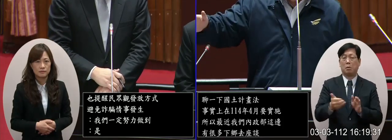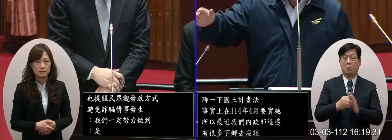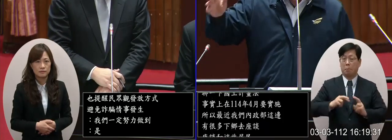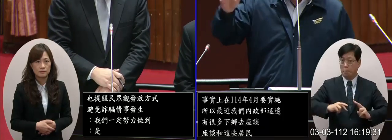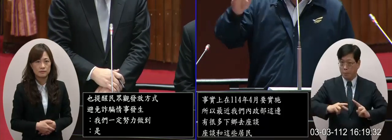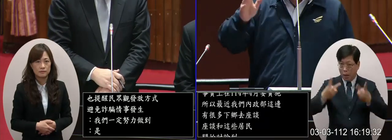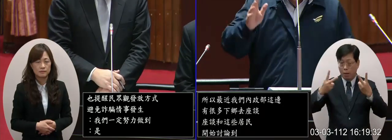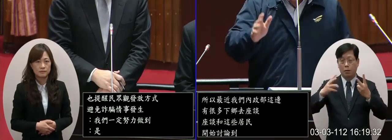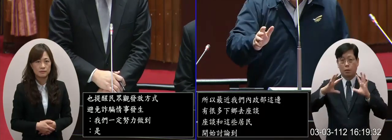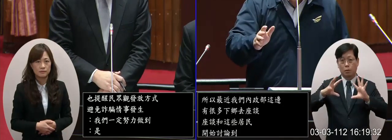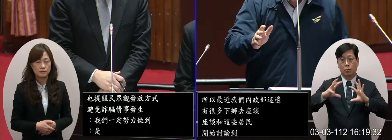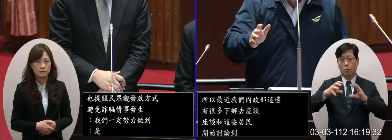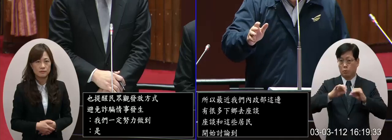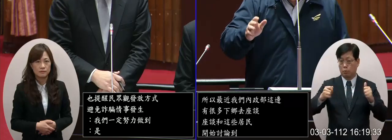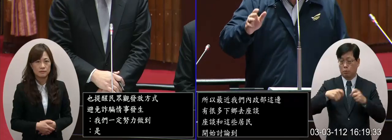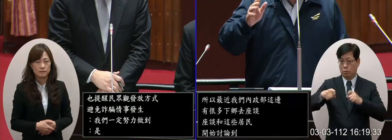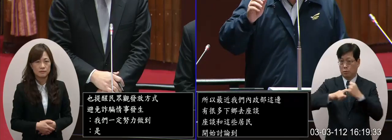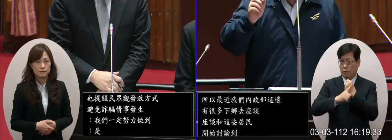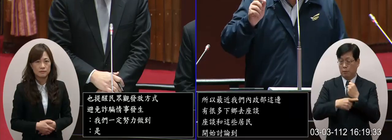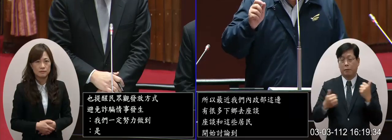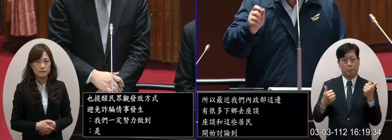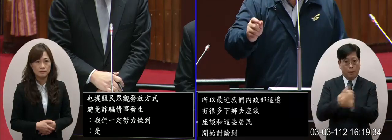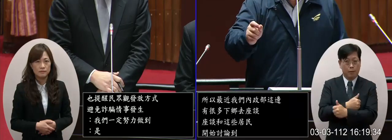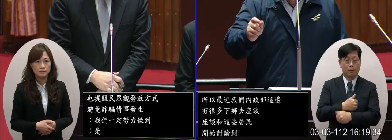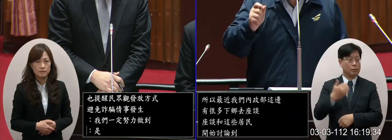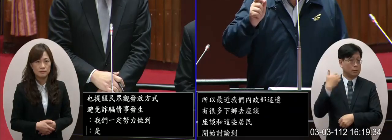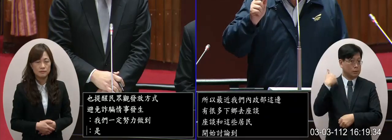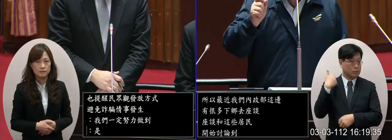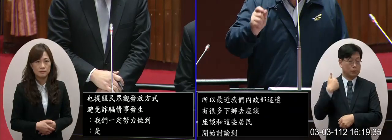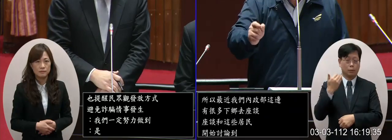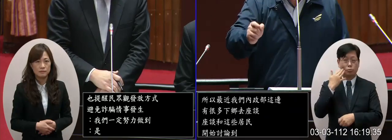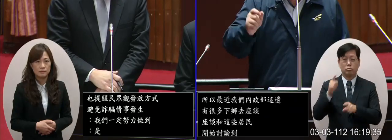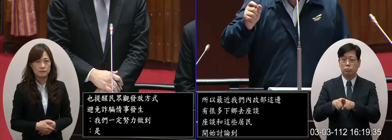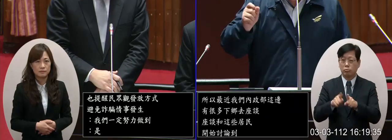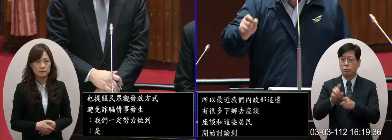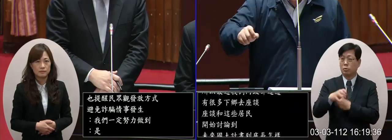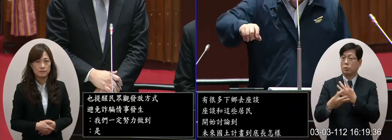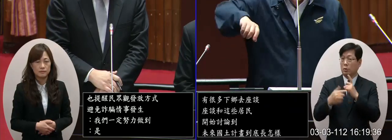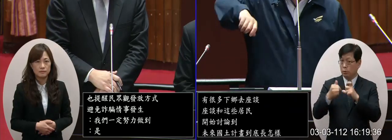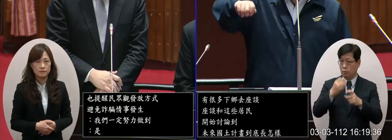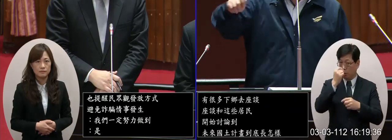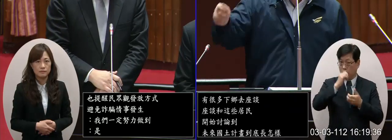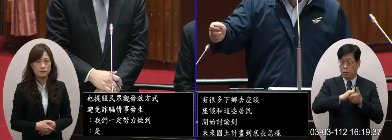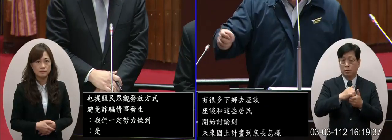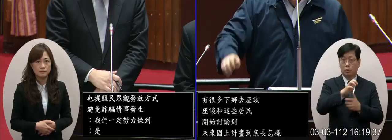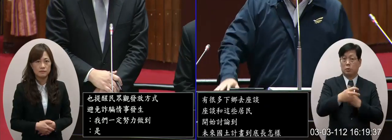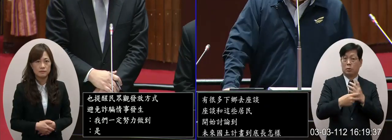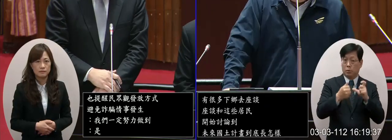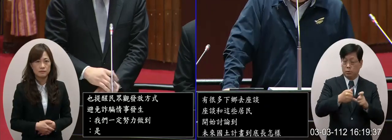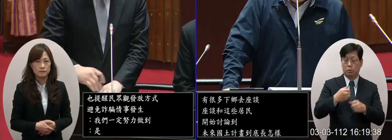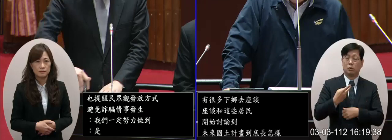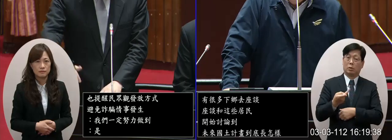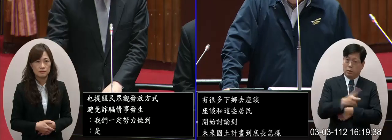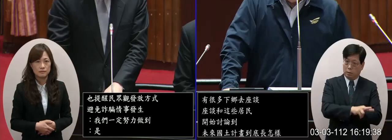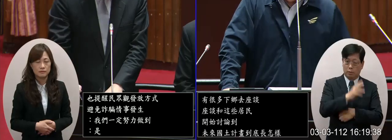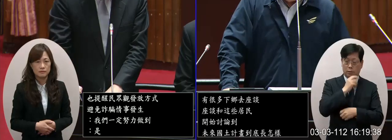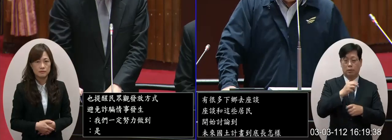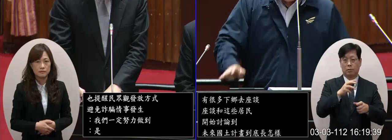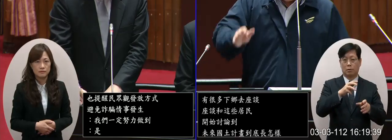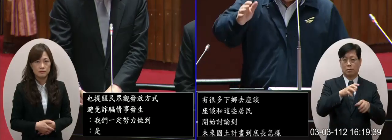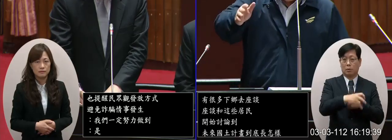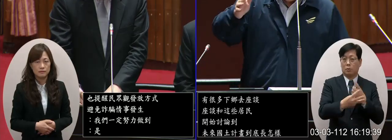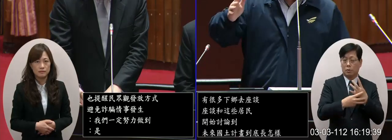國土計畫法來取代區域計畫法所以像過去的一般農業區跟特定農業區未來就會轉成農業發展區